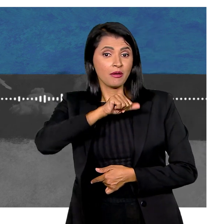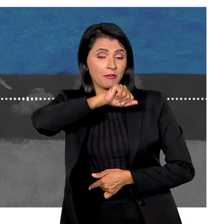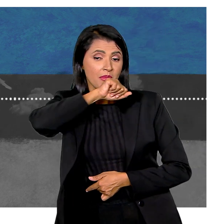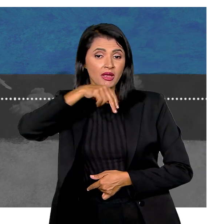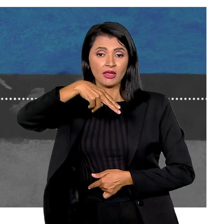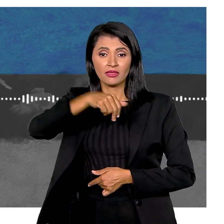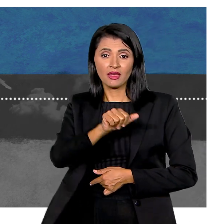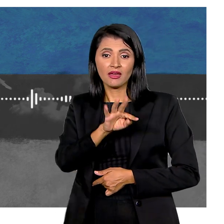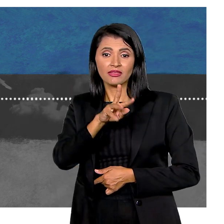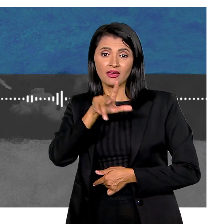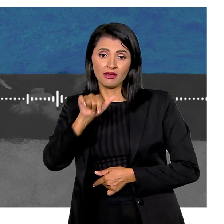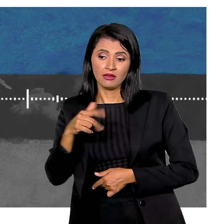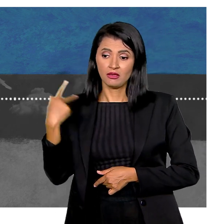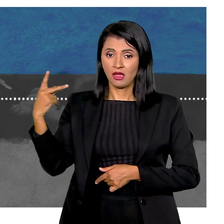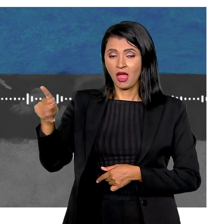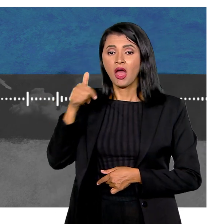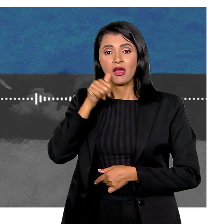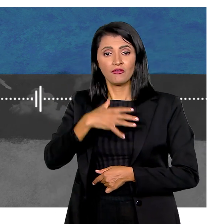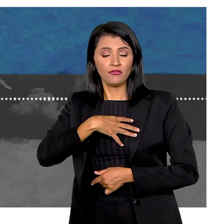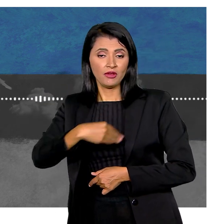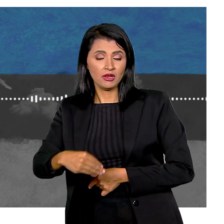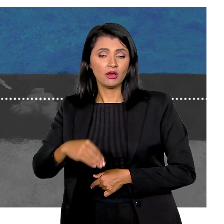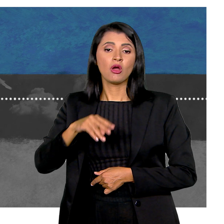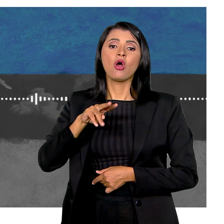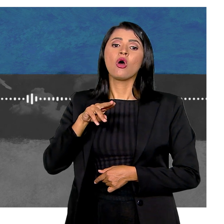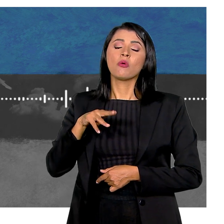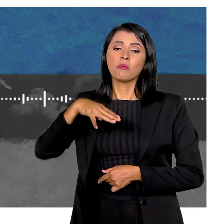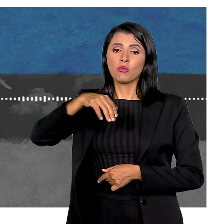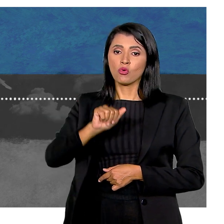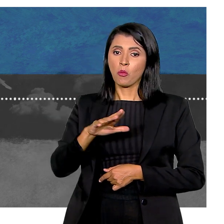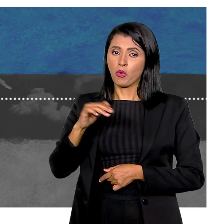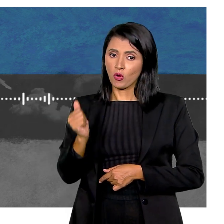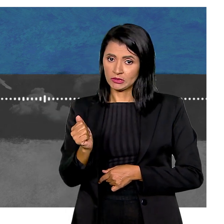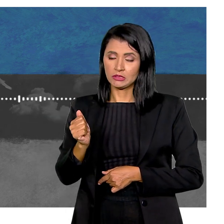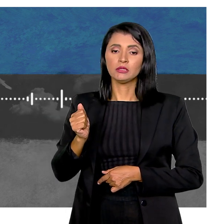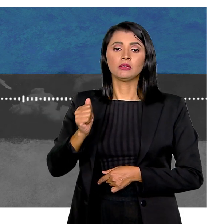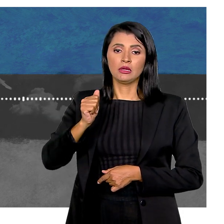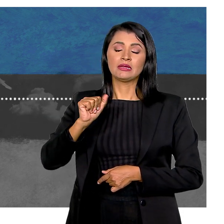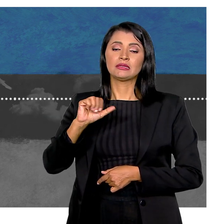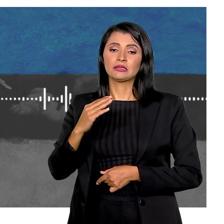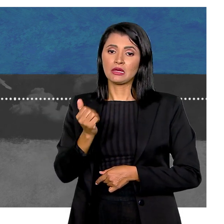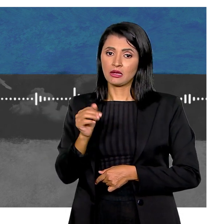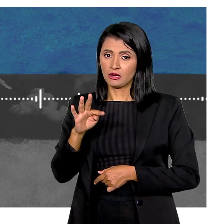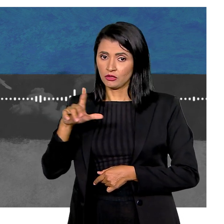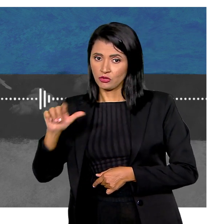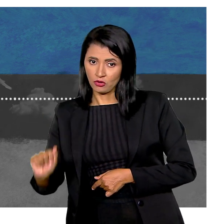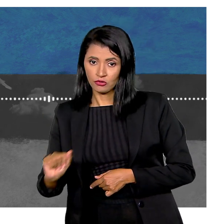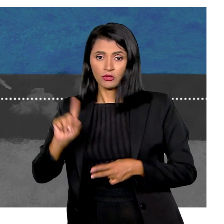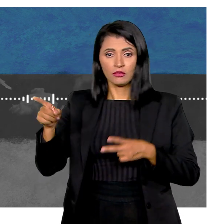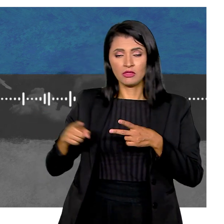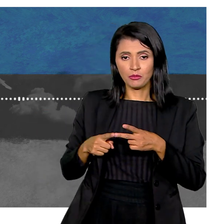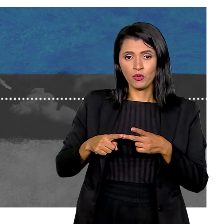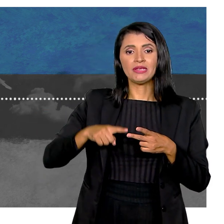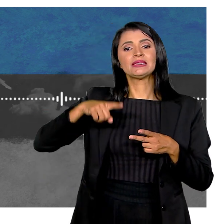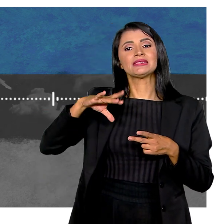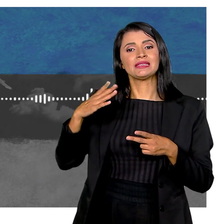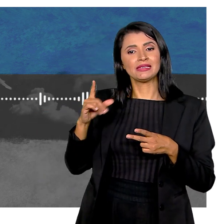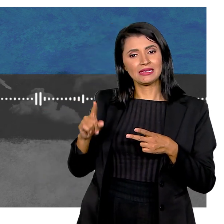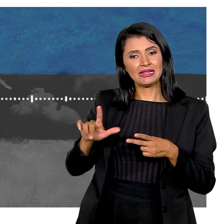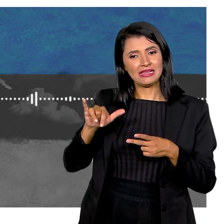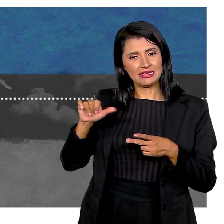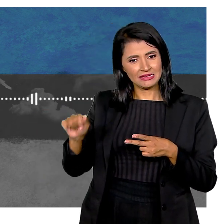mãe da Natália Sua filha foi diagnosticada com mucopolisacaridose Em seguida, foi a história da Liz Cecília